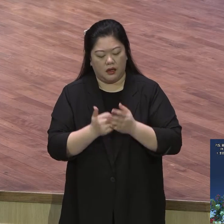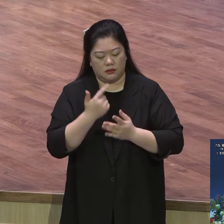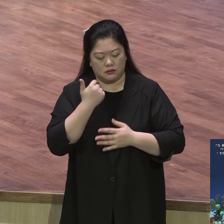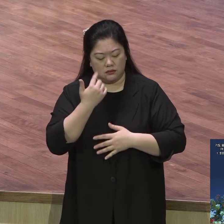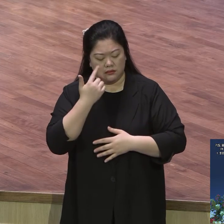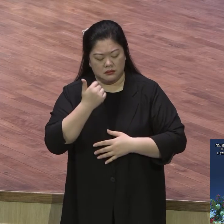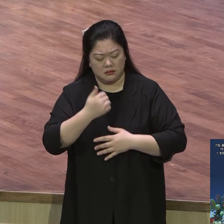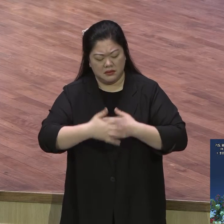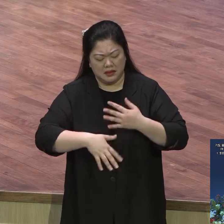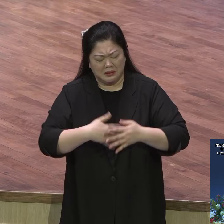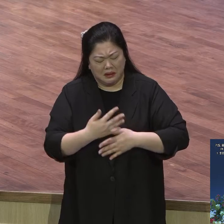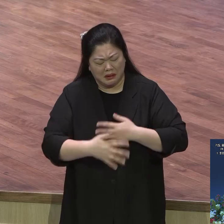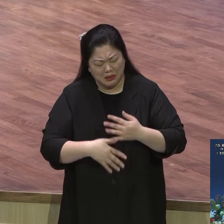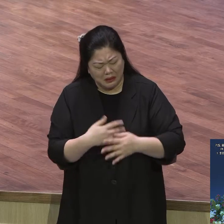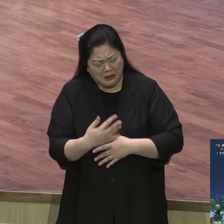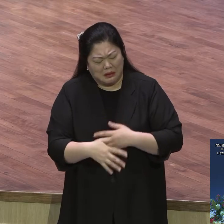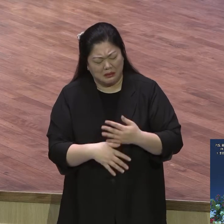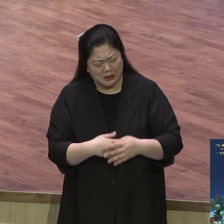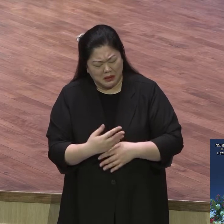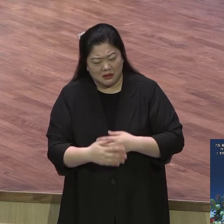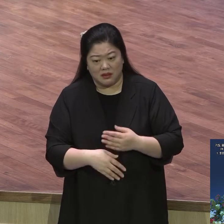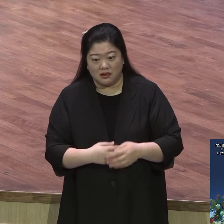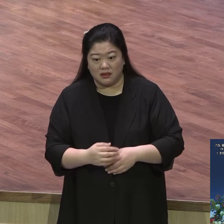우리 어머니는 혼자 울지 우리 앞에 운 적 없어요